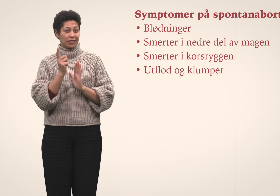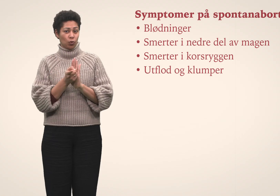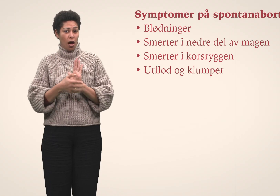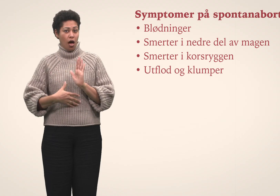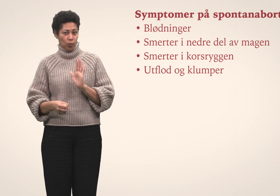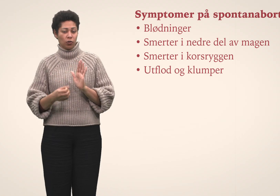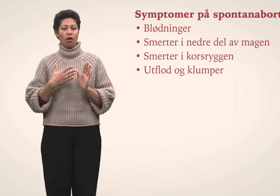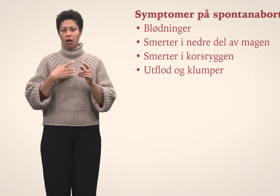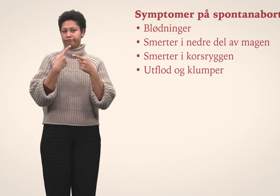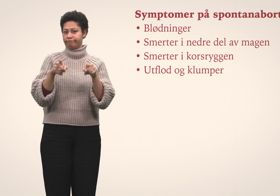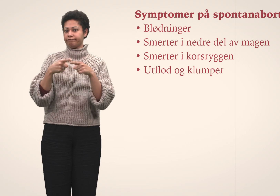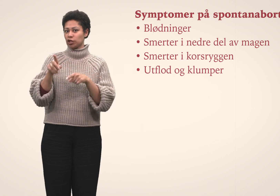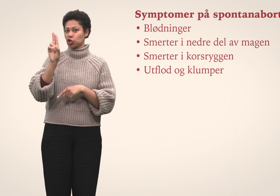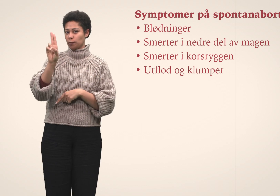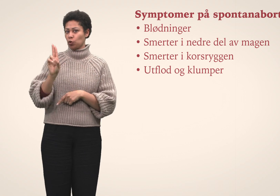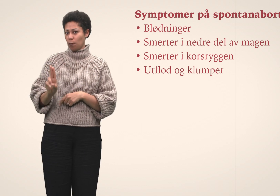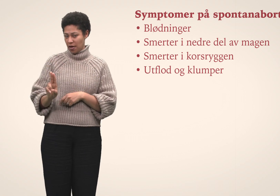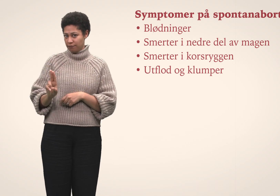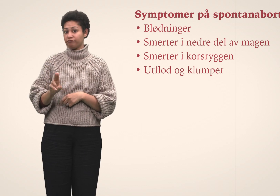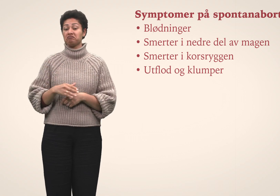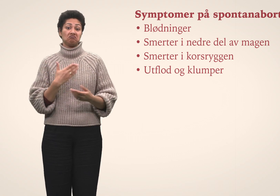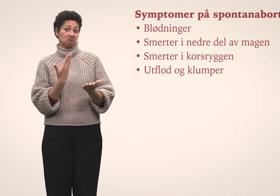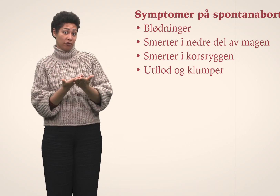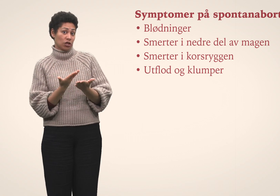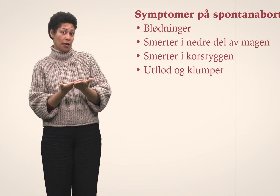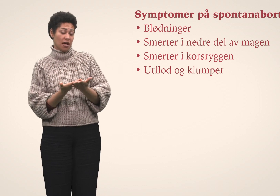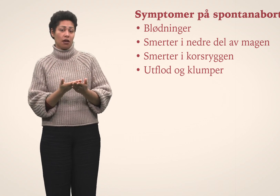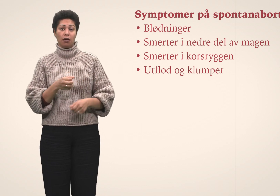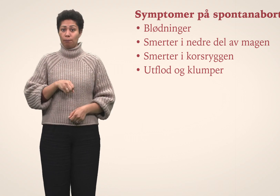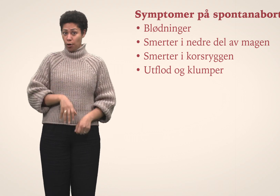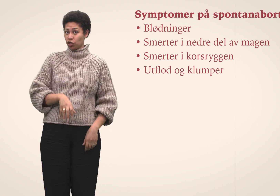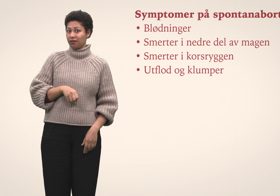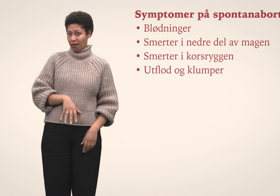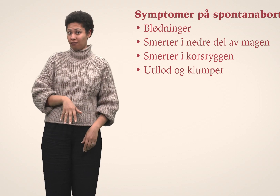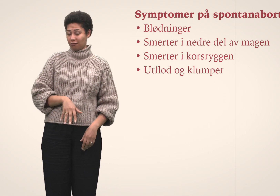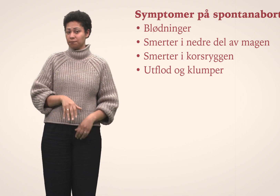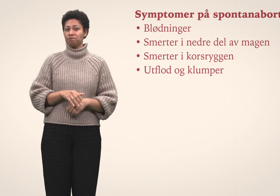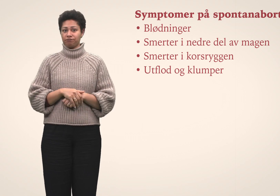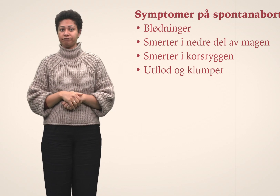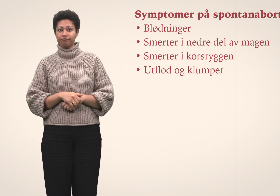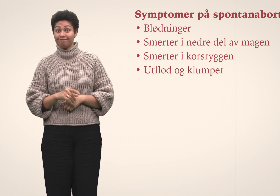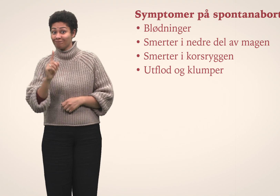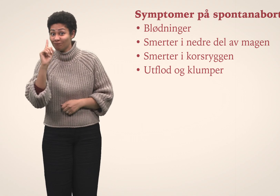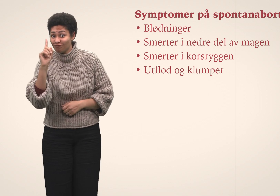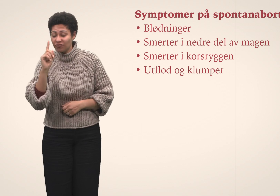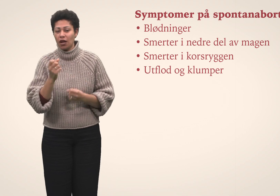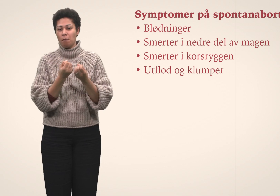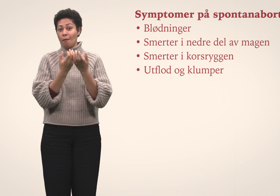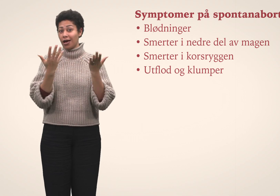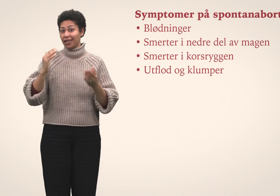En spontanabort kan gi følgende symptomer. For eksempel blødninger. Husk at mange